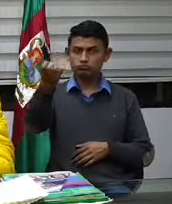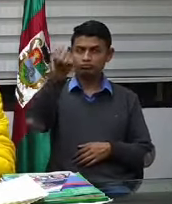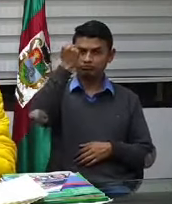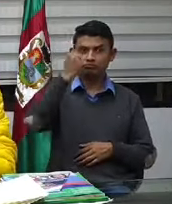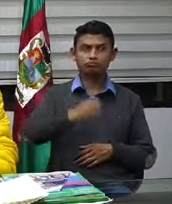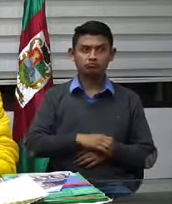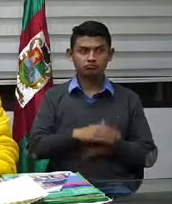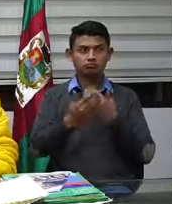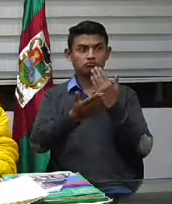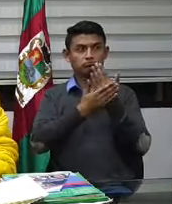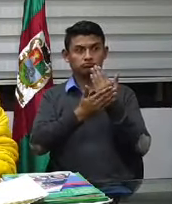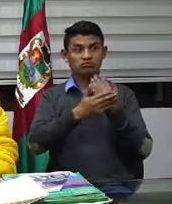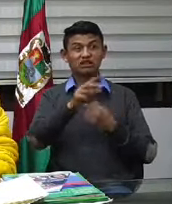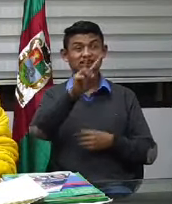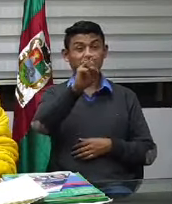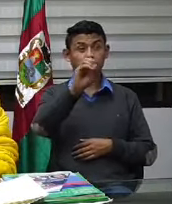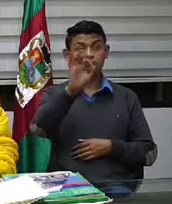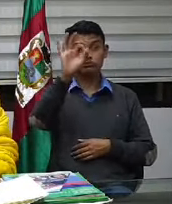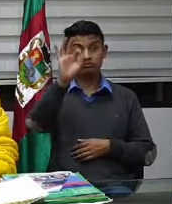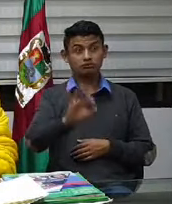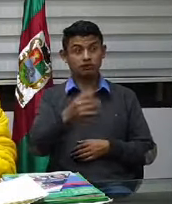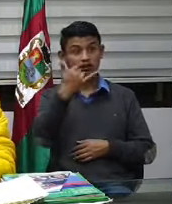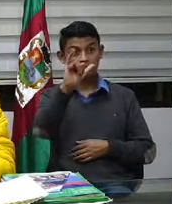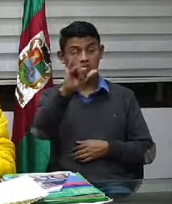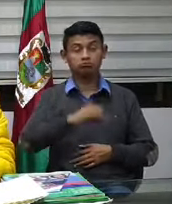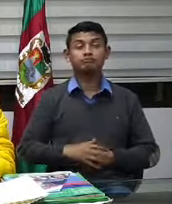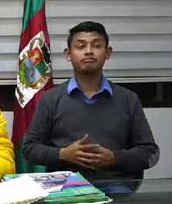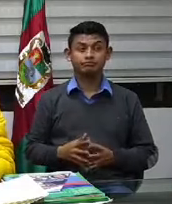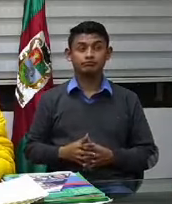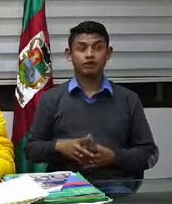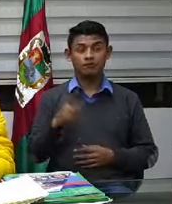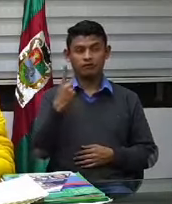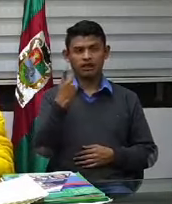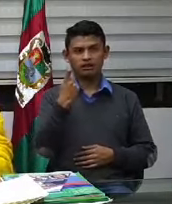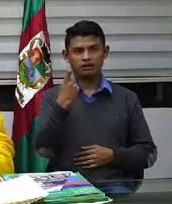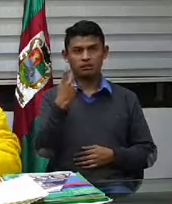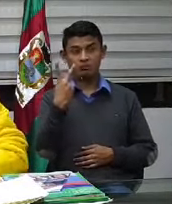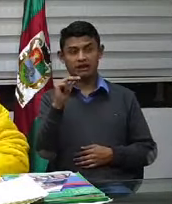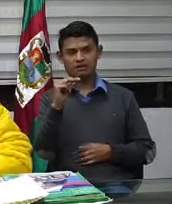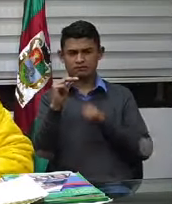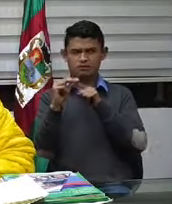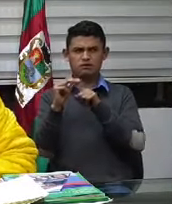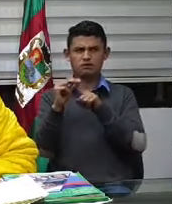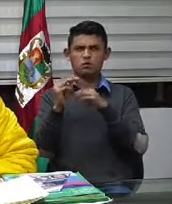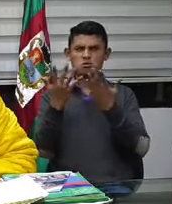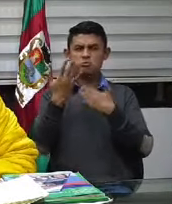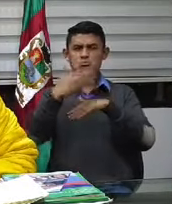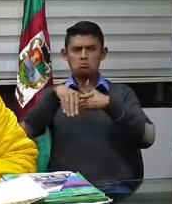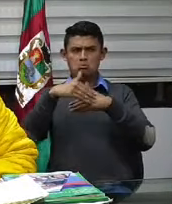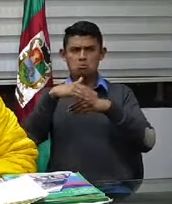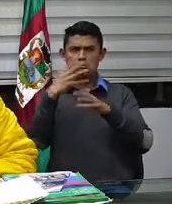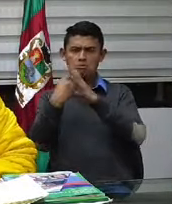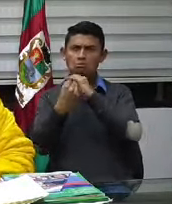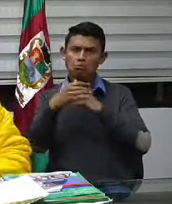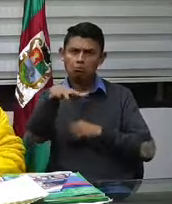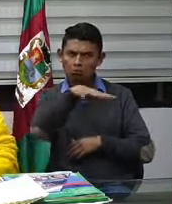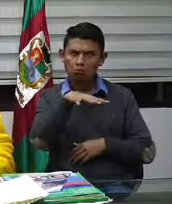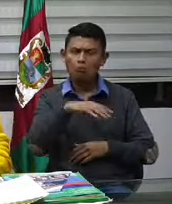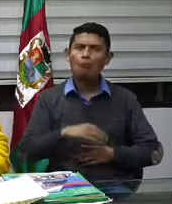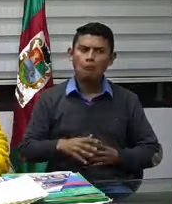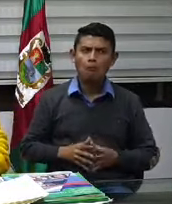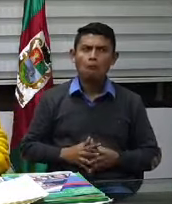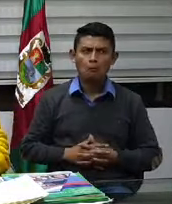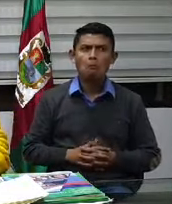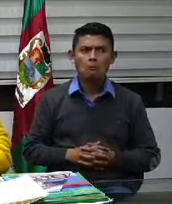que en estos días deberían hacer esas vueltas. Todo eso son soportes para este nuevo decreto que les voy a contar en qué consiste.